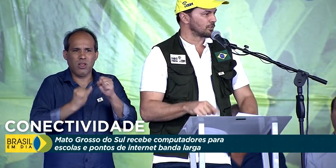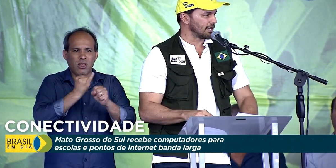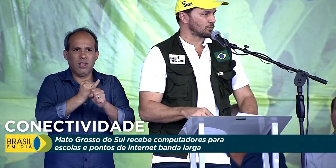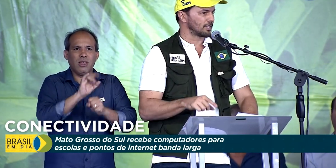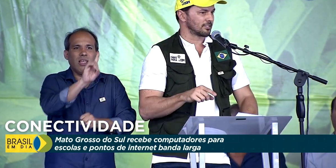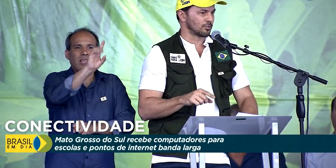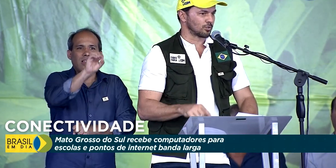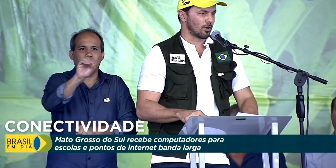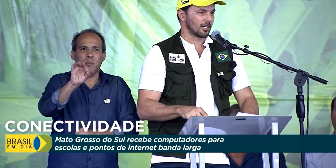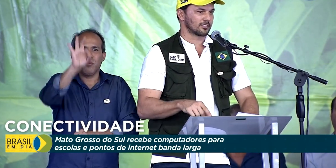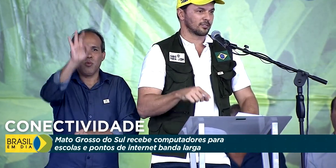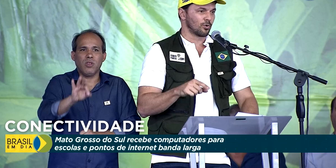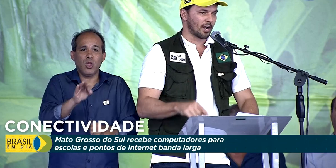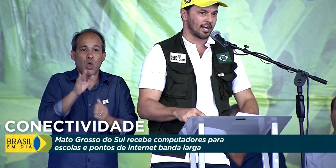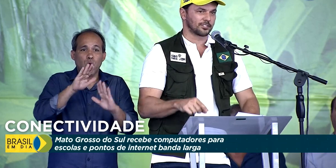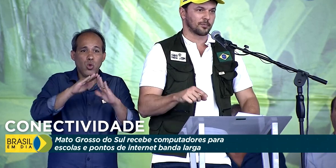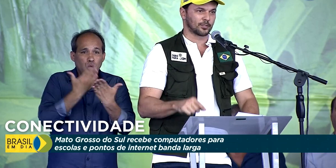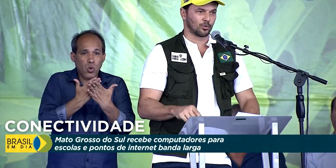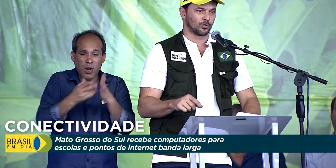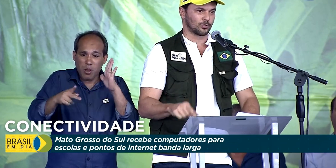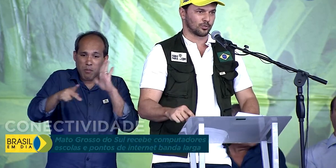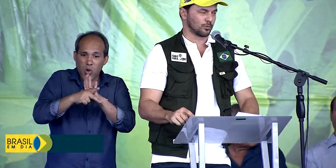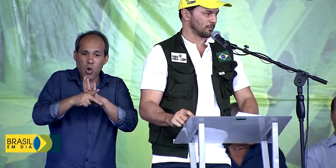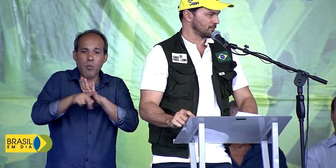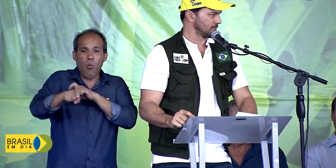% das escolas rurais de Mato Grosso do Sul.